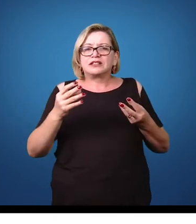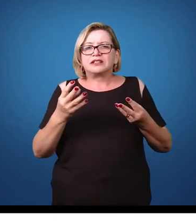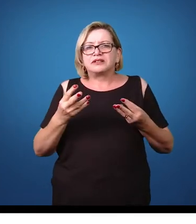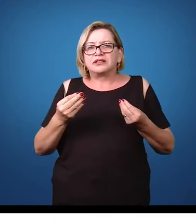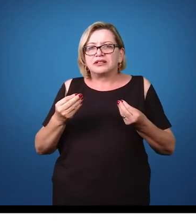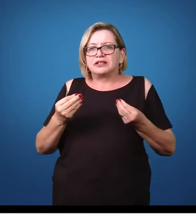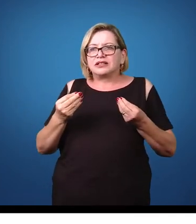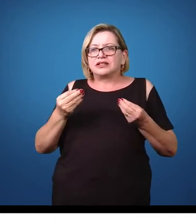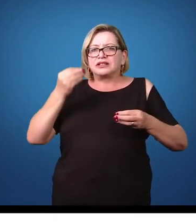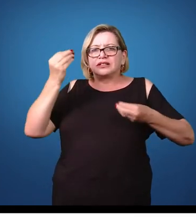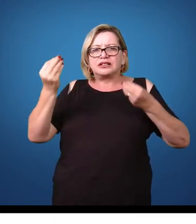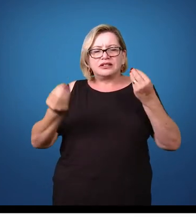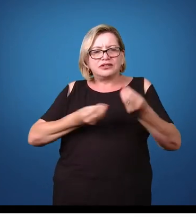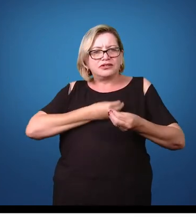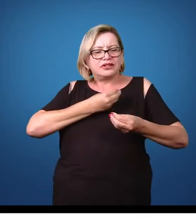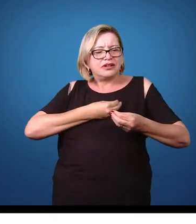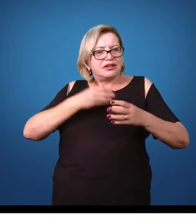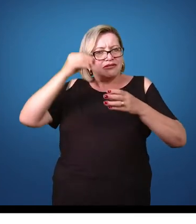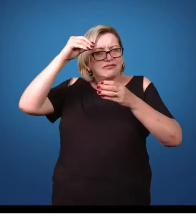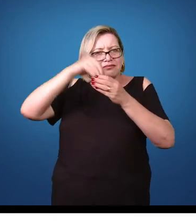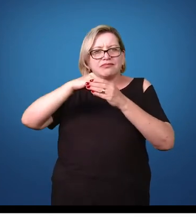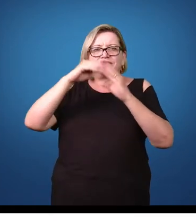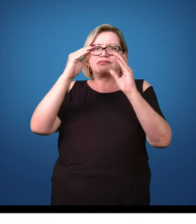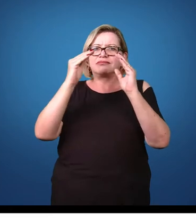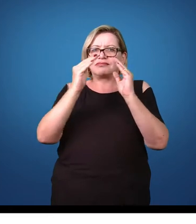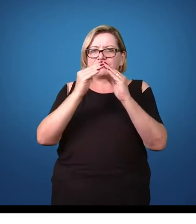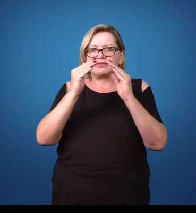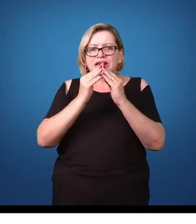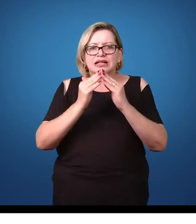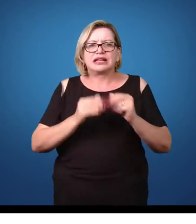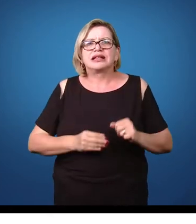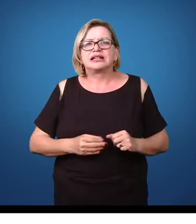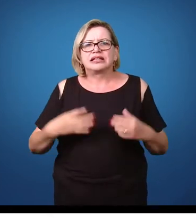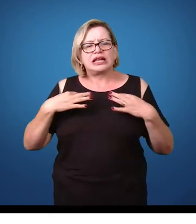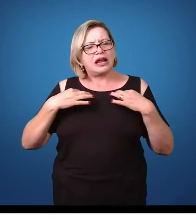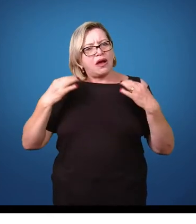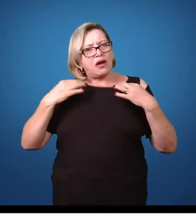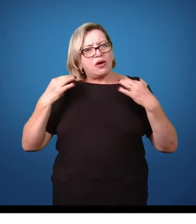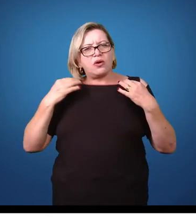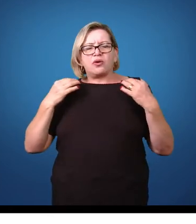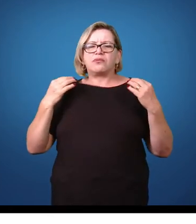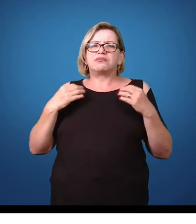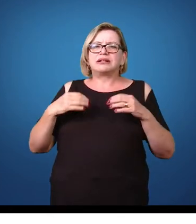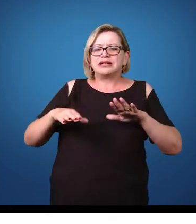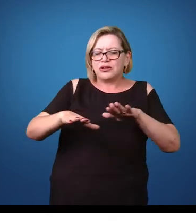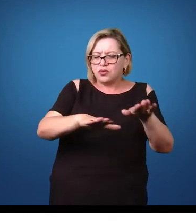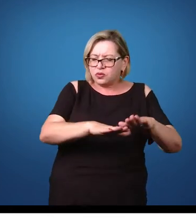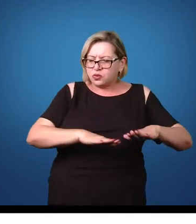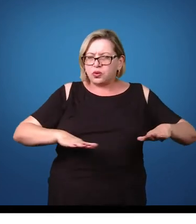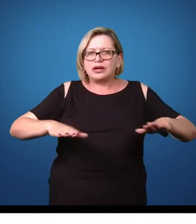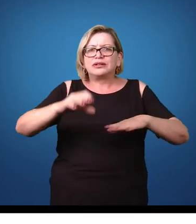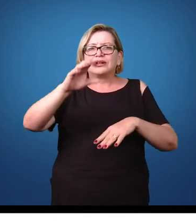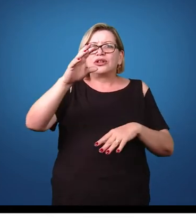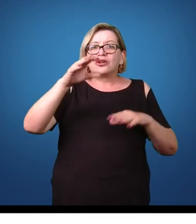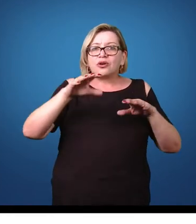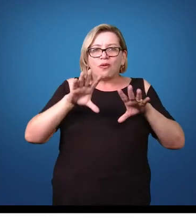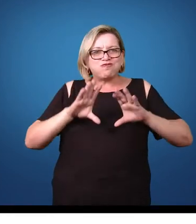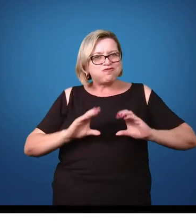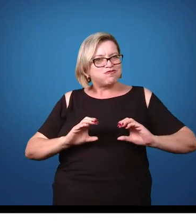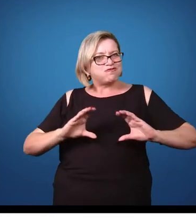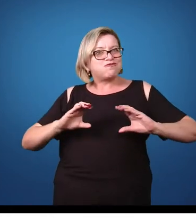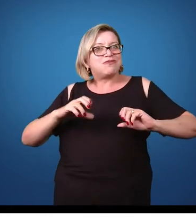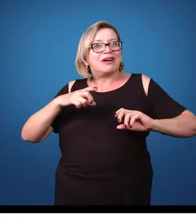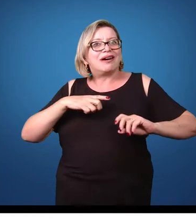grande maioria dos ambientes, principalmente em ambientes domésticos. Eles estão presentes em roupas, em carpetes, em